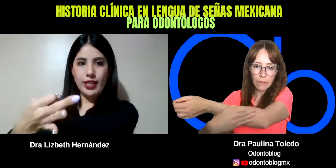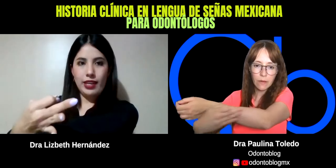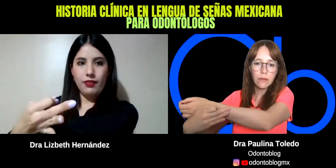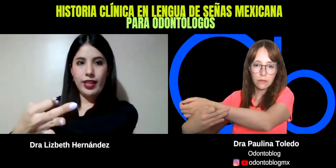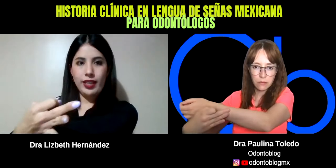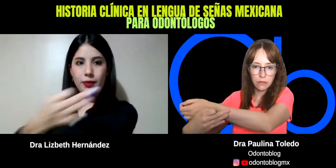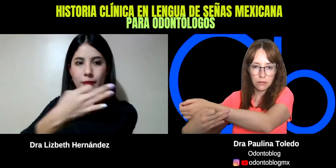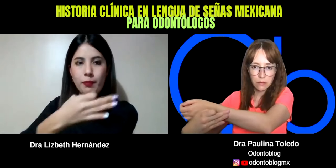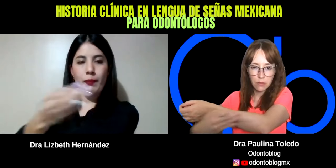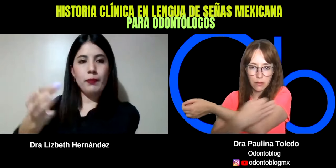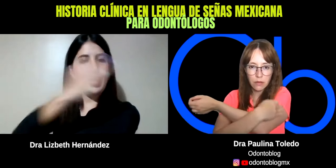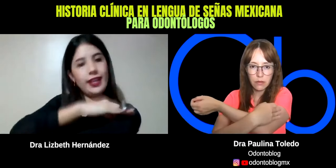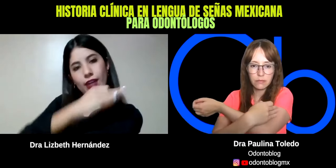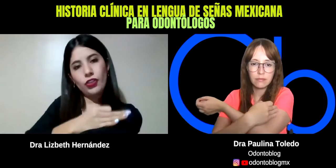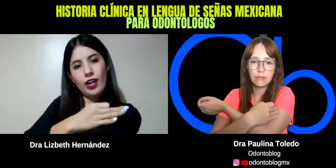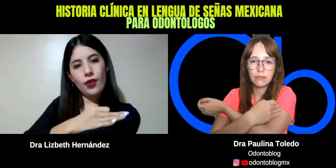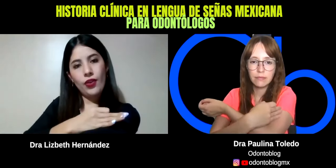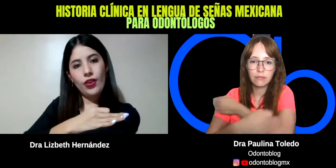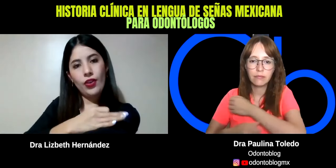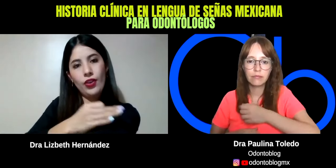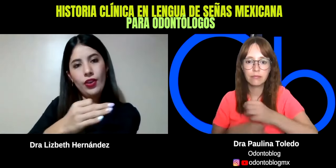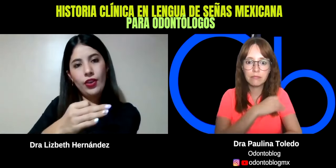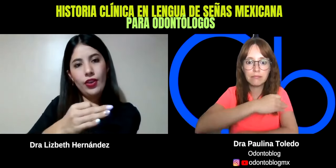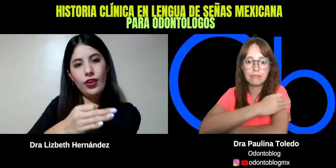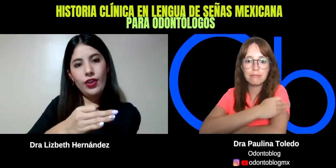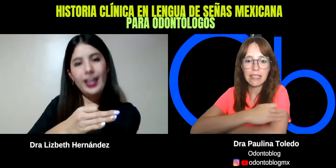F del otro lado. Aquí.